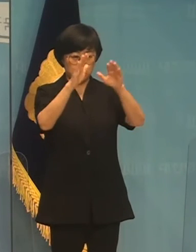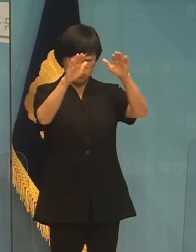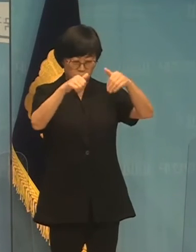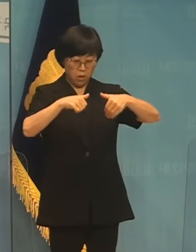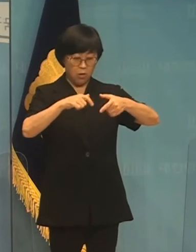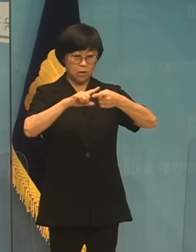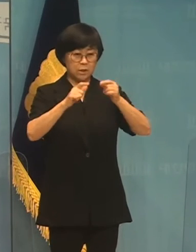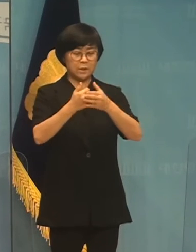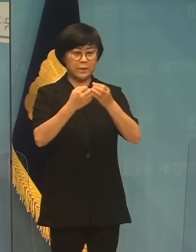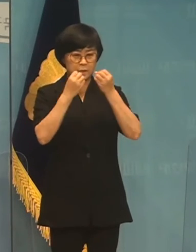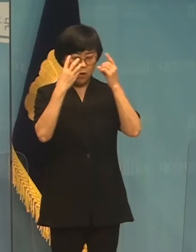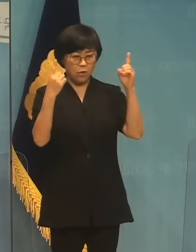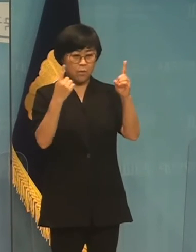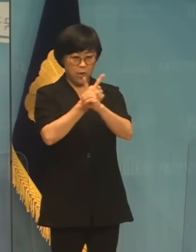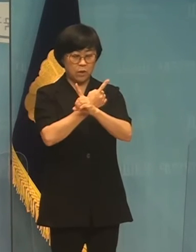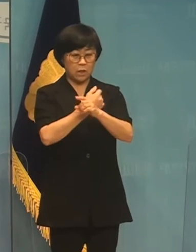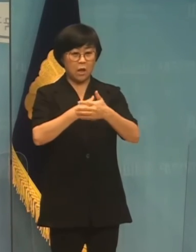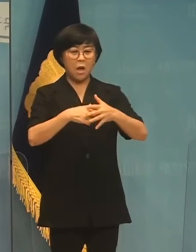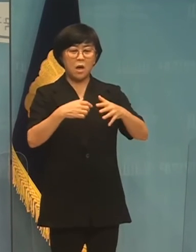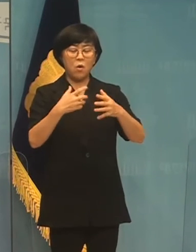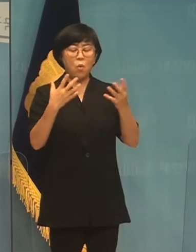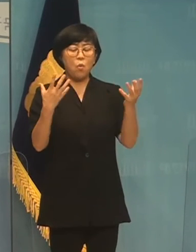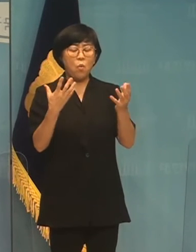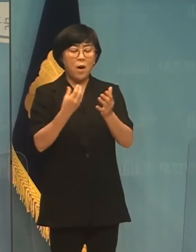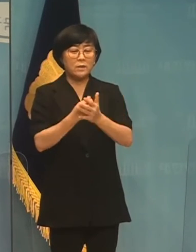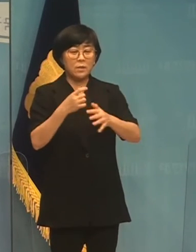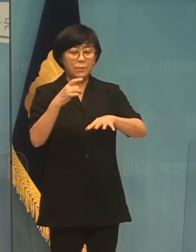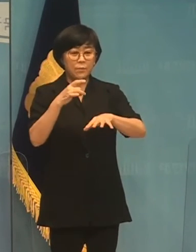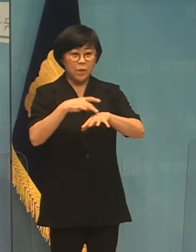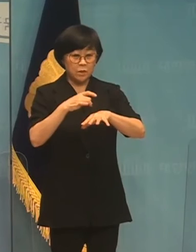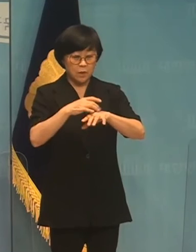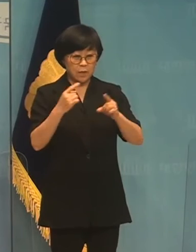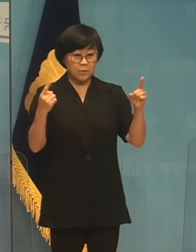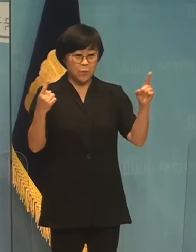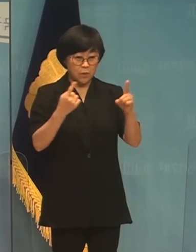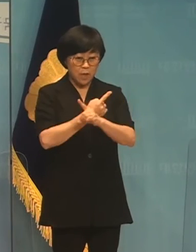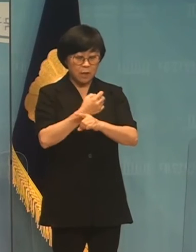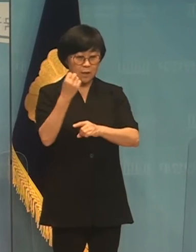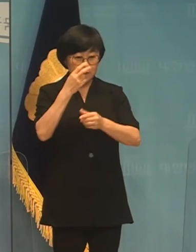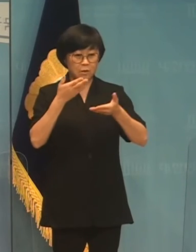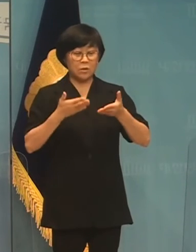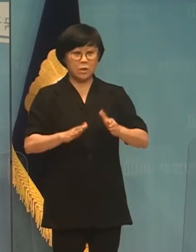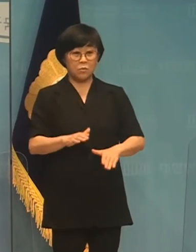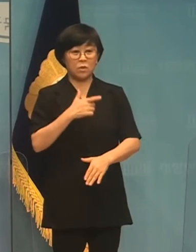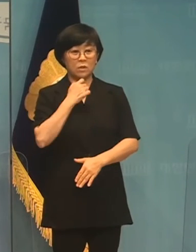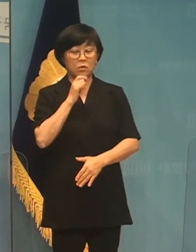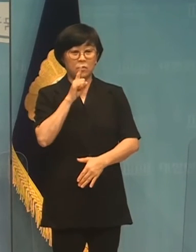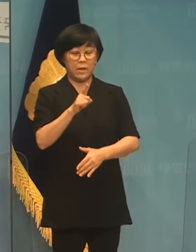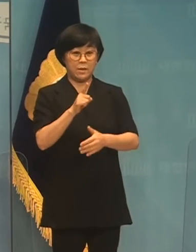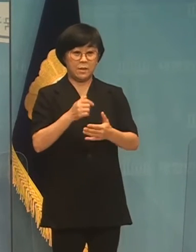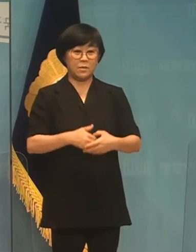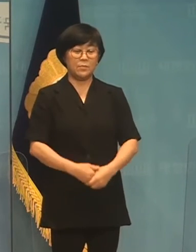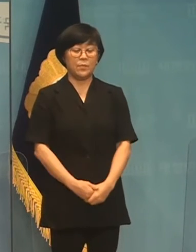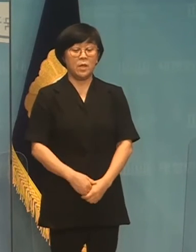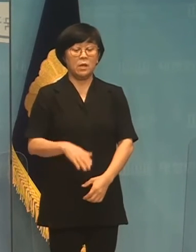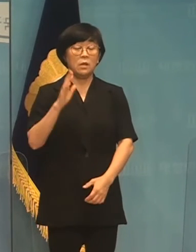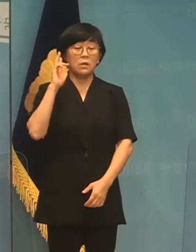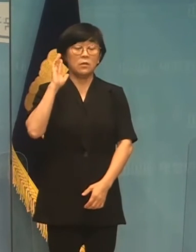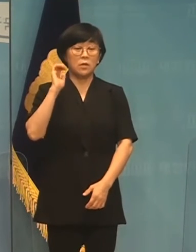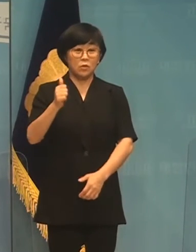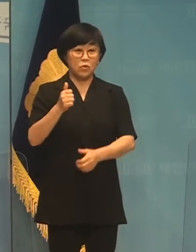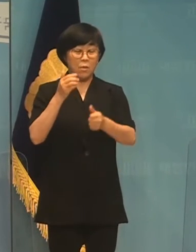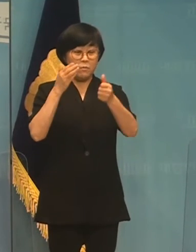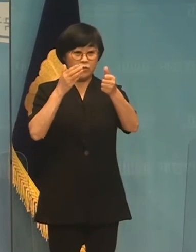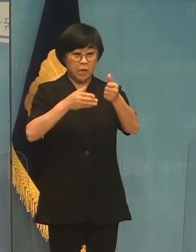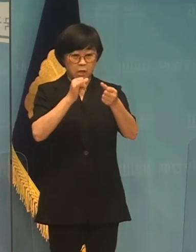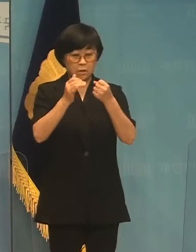황국을 탈퇴로 취재받는 분으로 거듭나기 바란다고 당부했습니다. 대통령의 경고가 있은